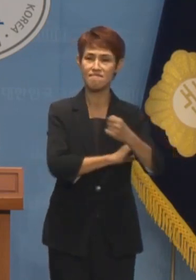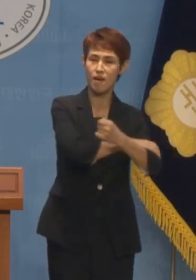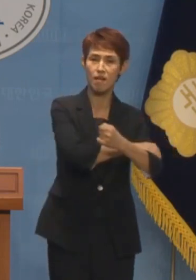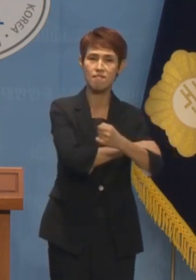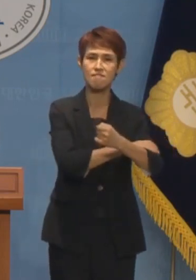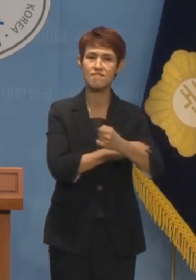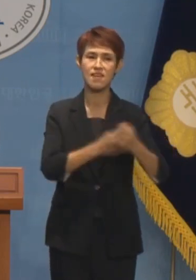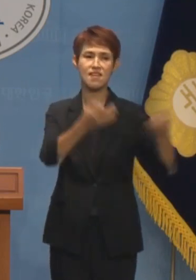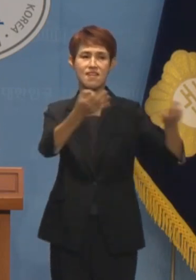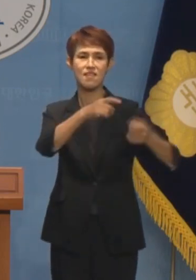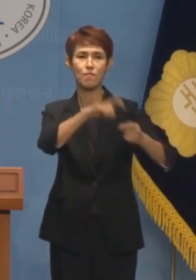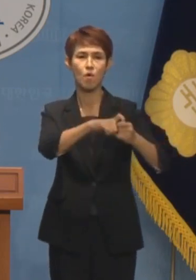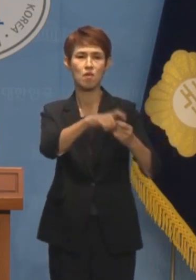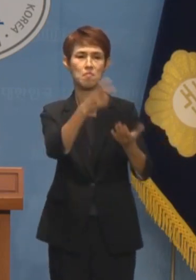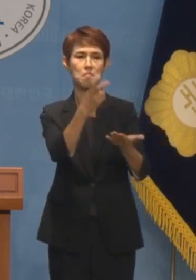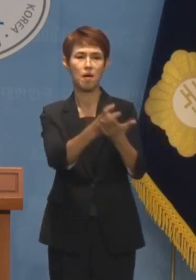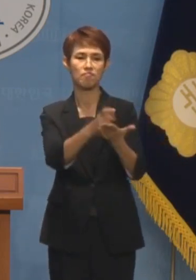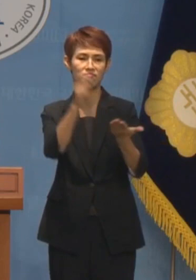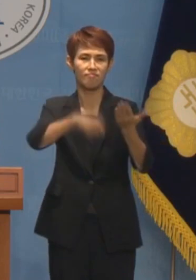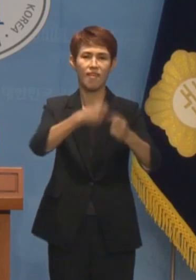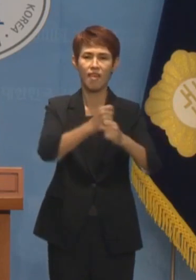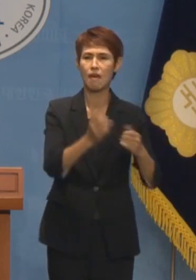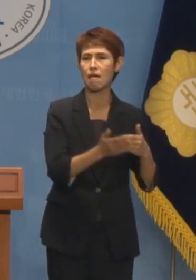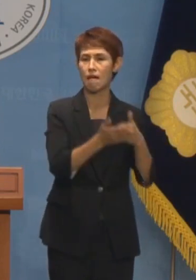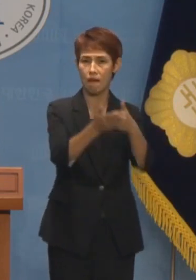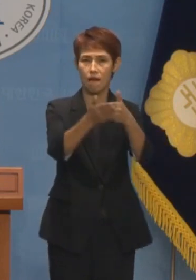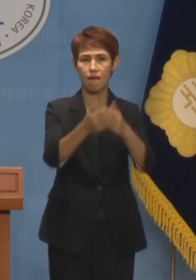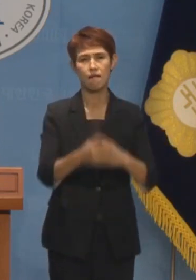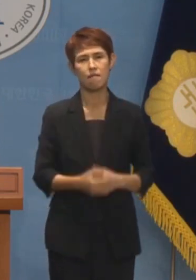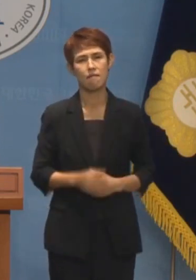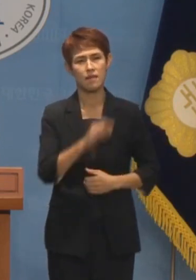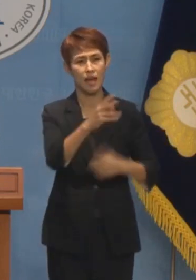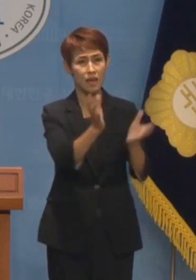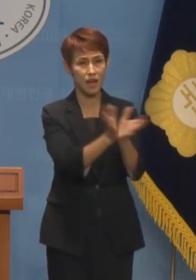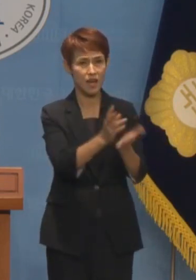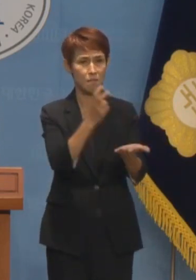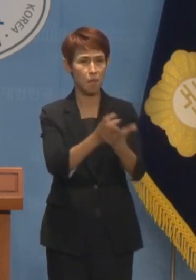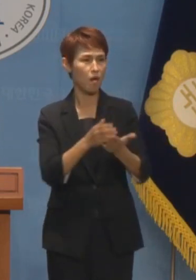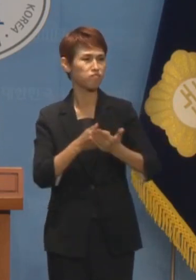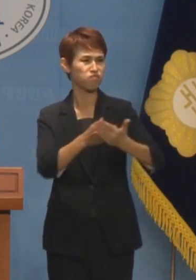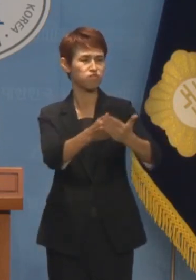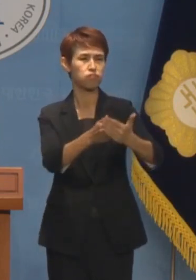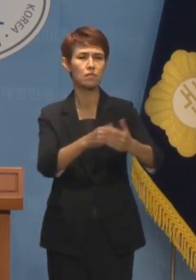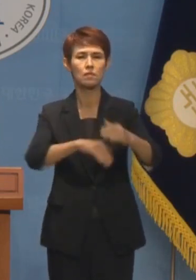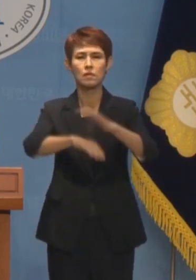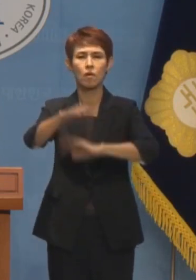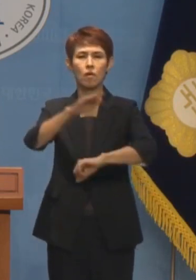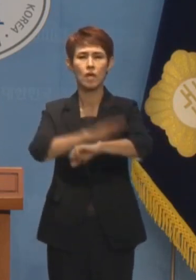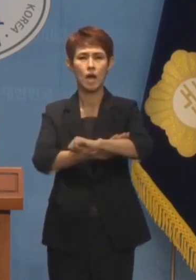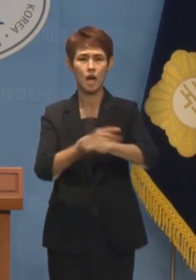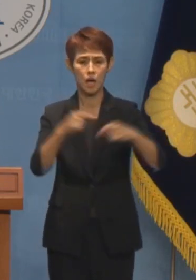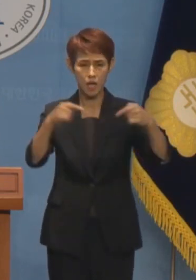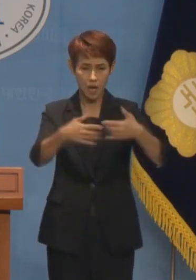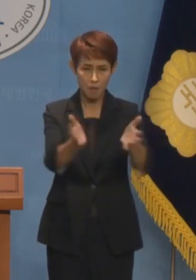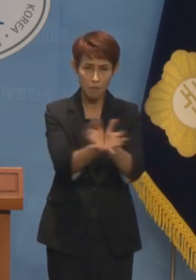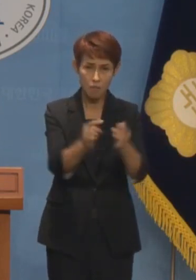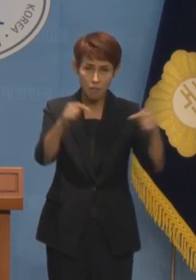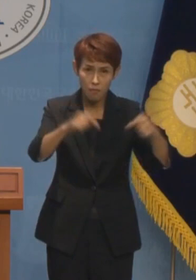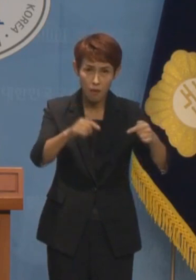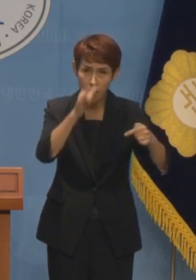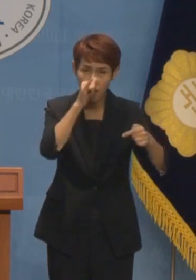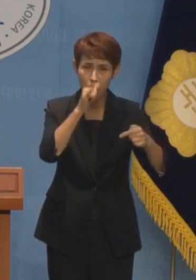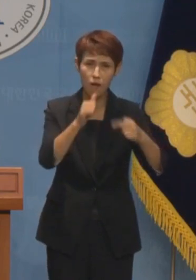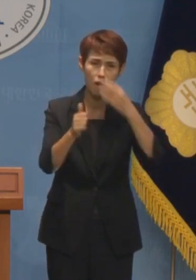밀어붙이려 합니다 거대 야당의 입법 폭주는 여야 협치에도 찬물을 끼얹었습니다